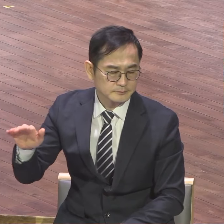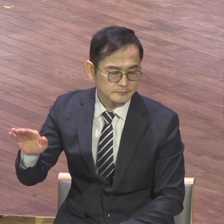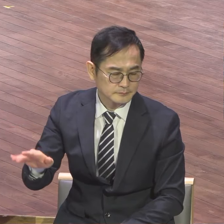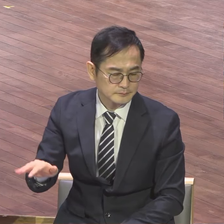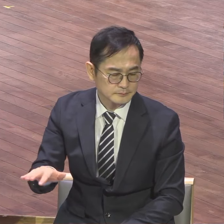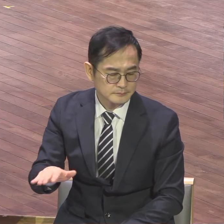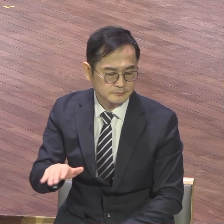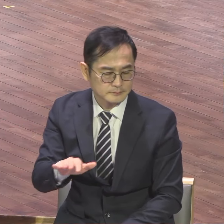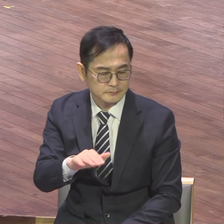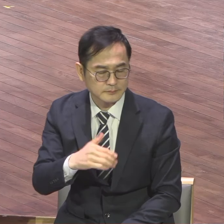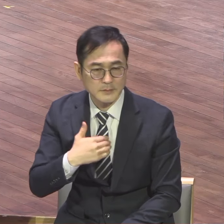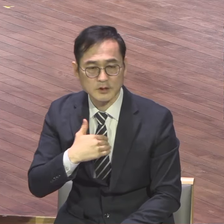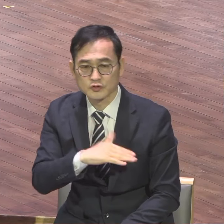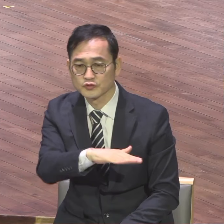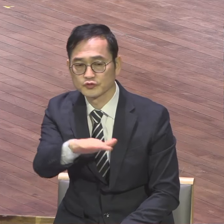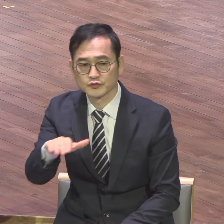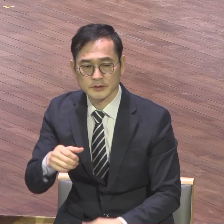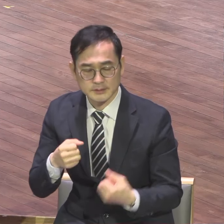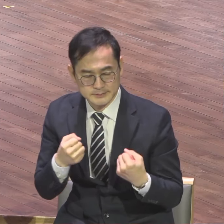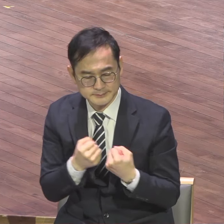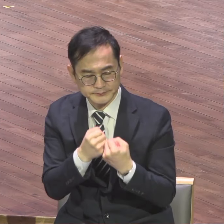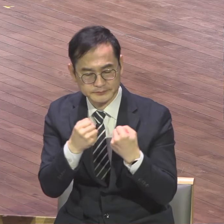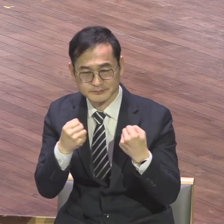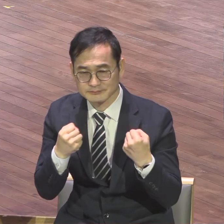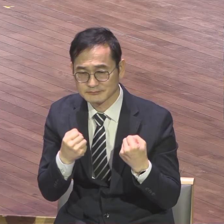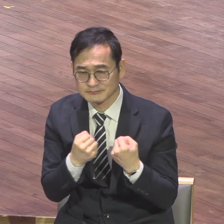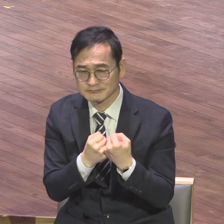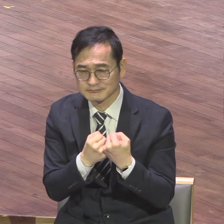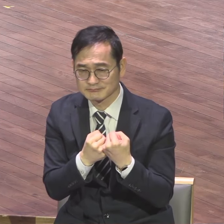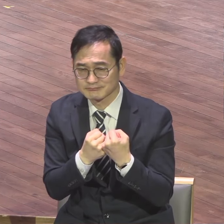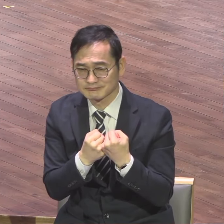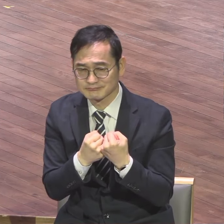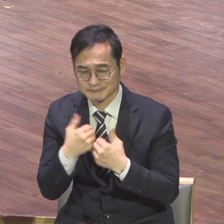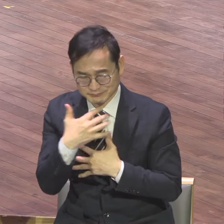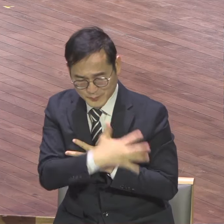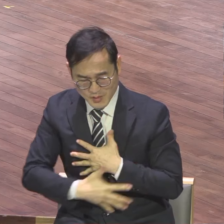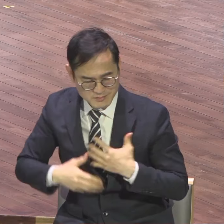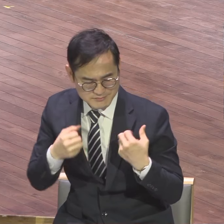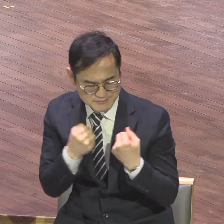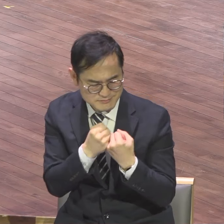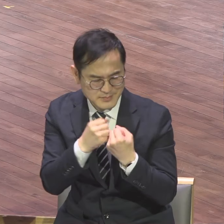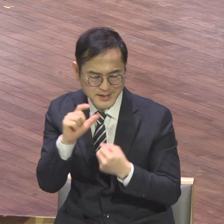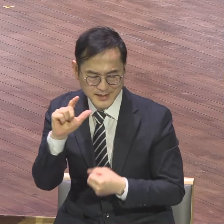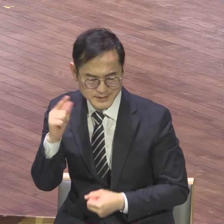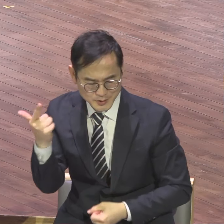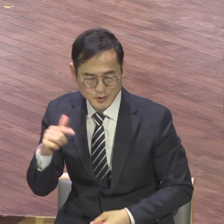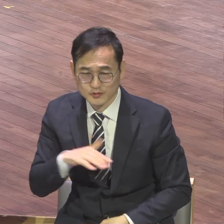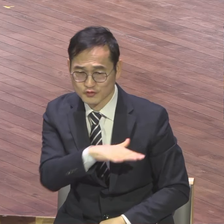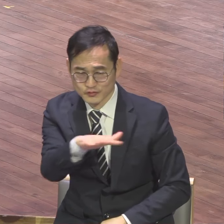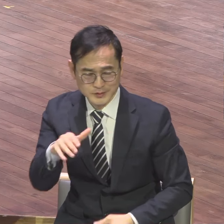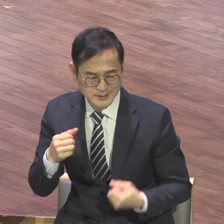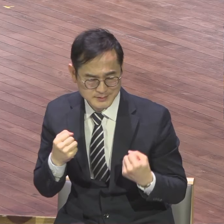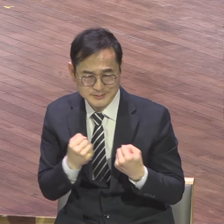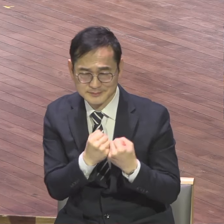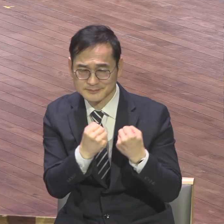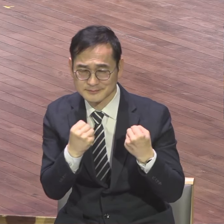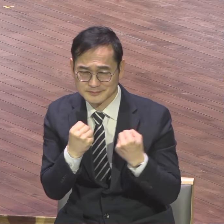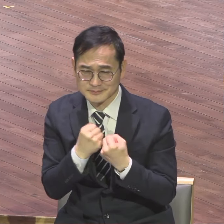우리들이 싸운 것은 별이 아니오 우리들이 싸운 것은 육체 아니오